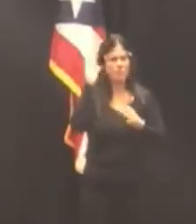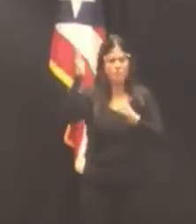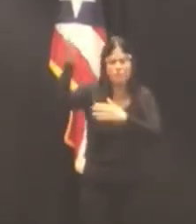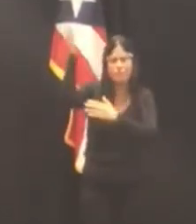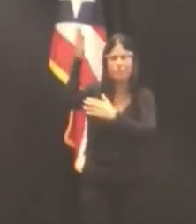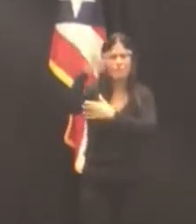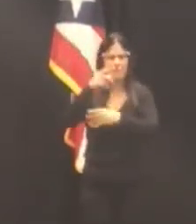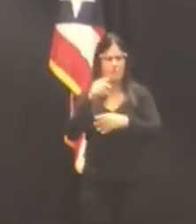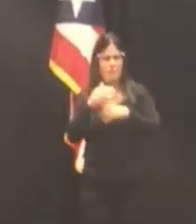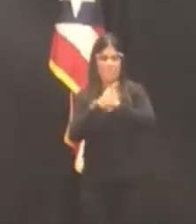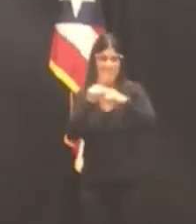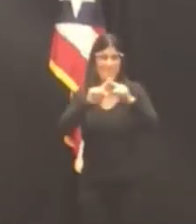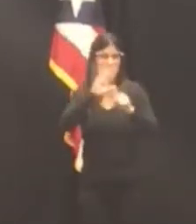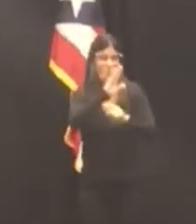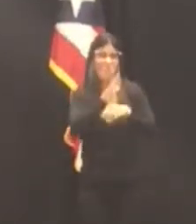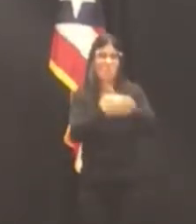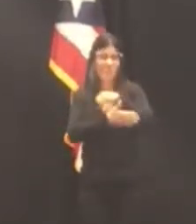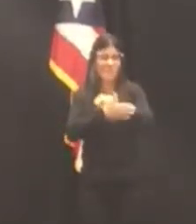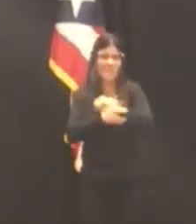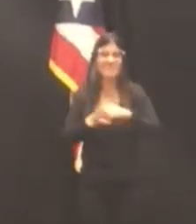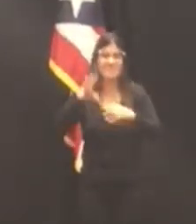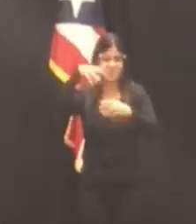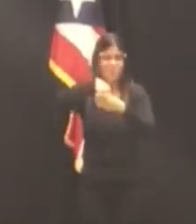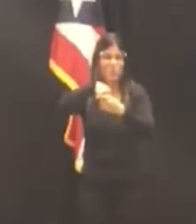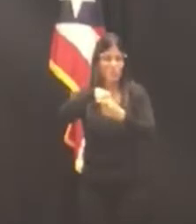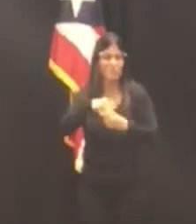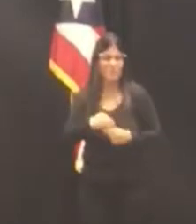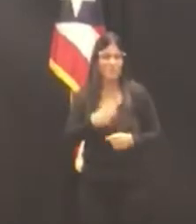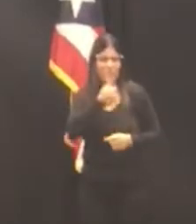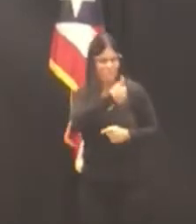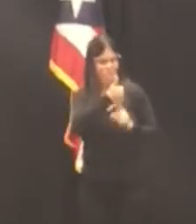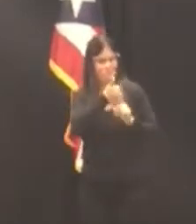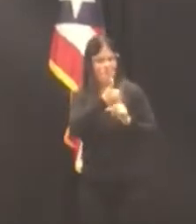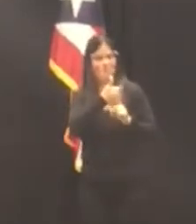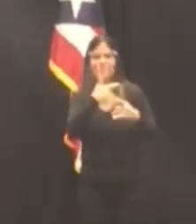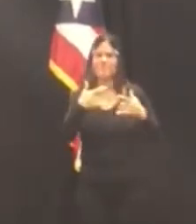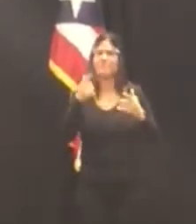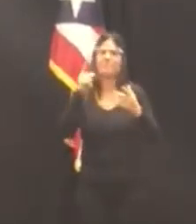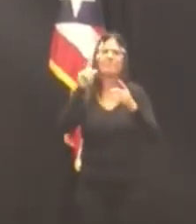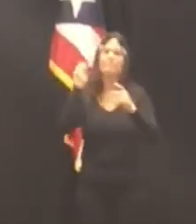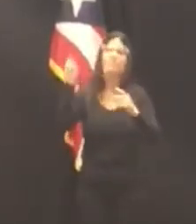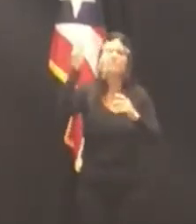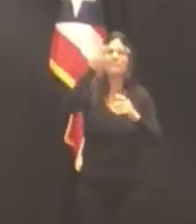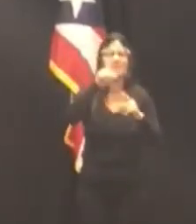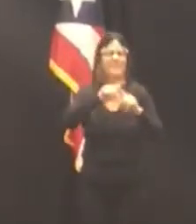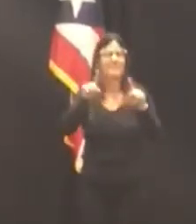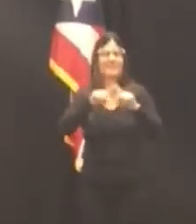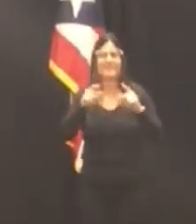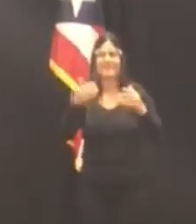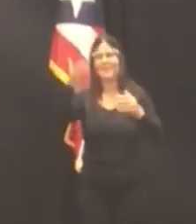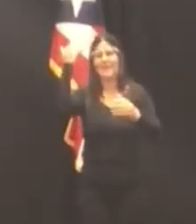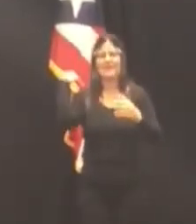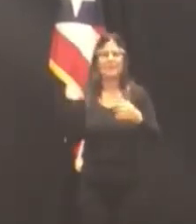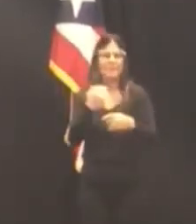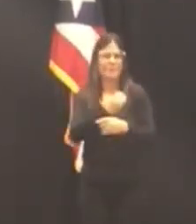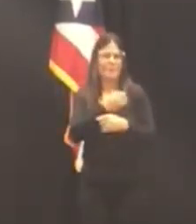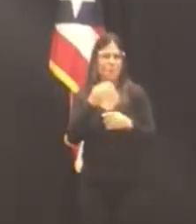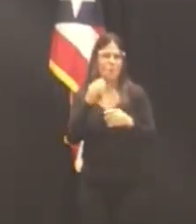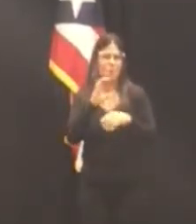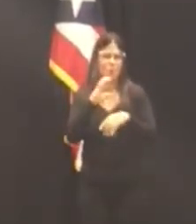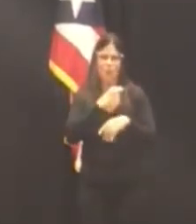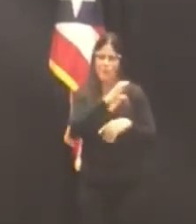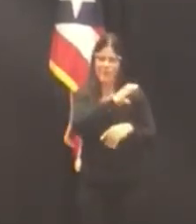miembros de la institución. El CPA Lucena fue miembro del Comité Asesor de Auditoría Institucional